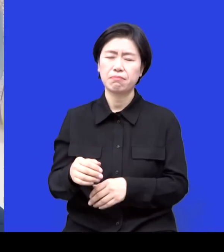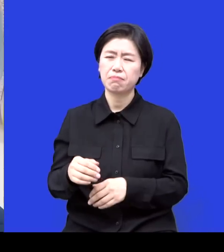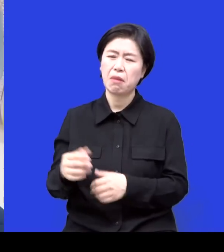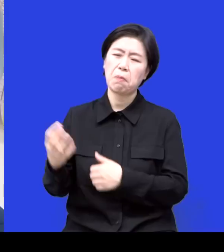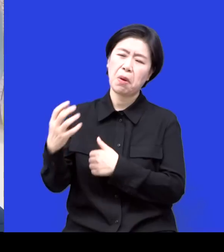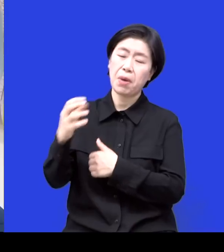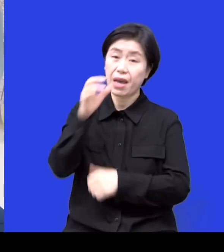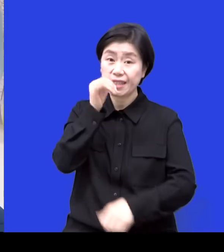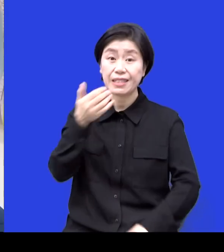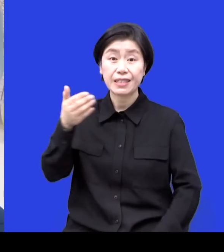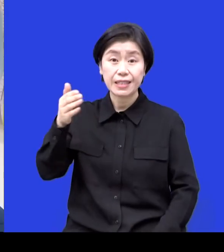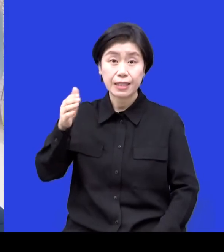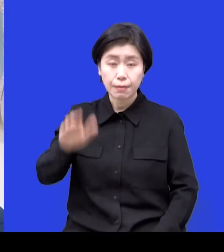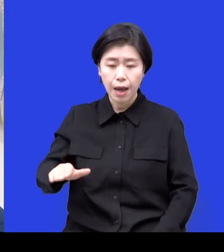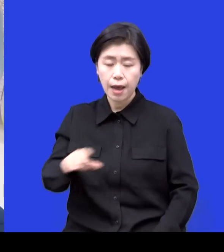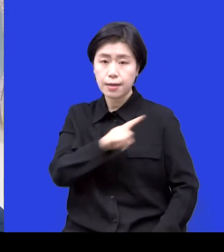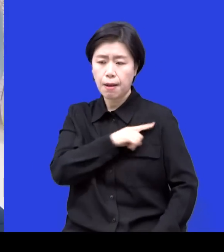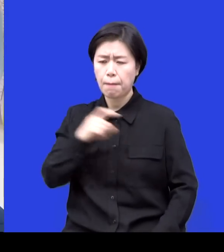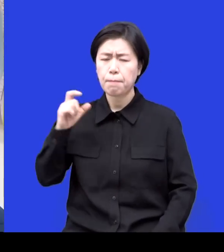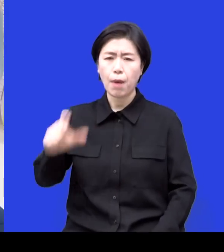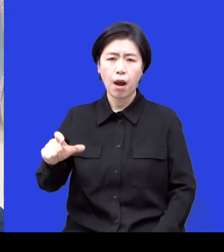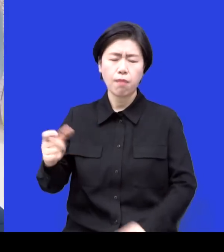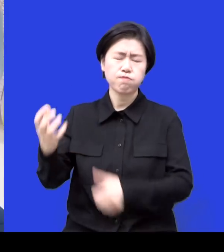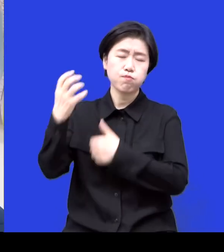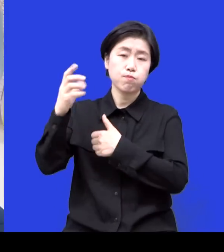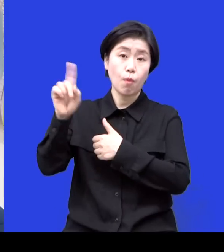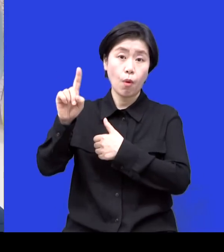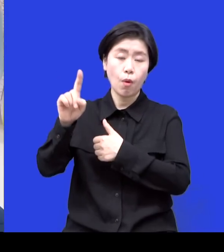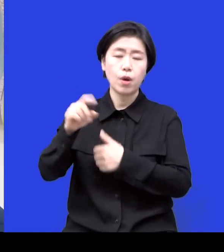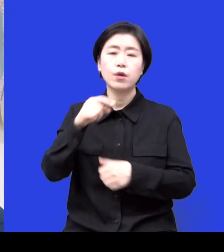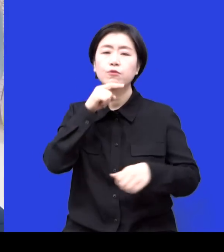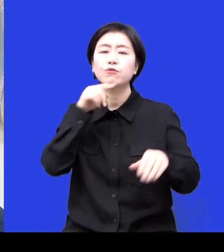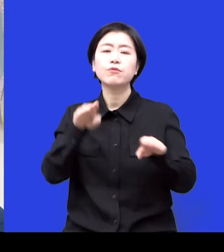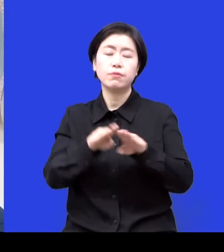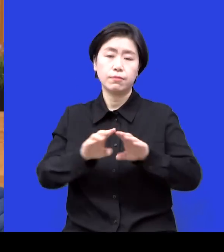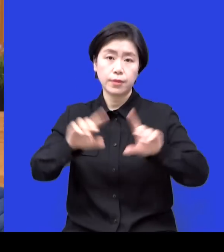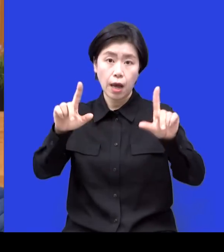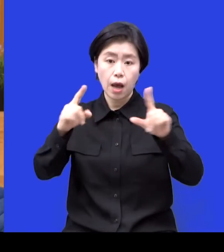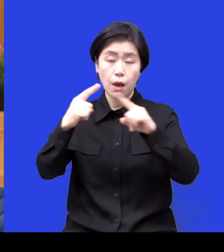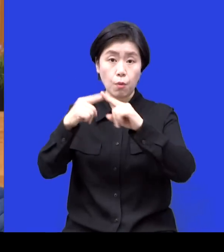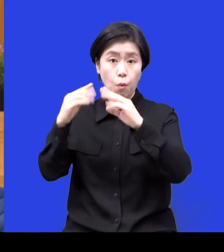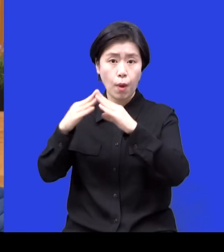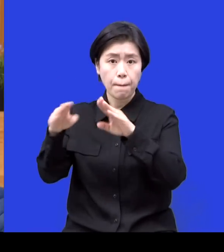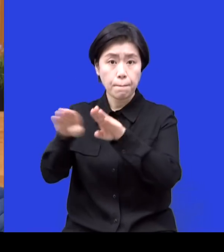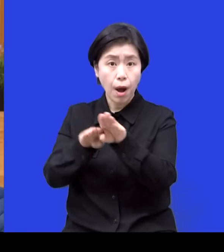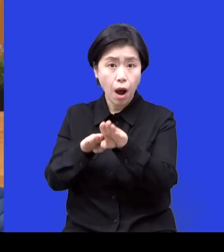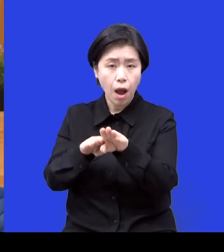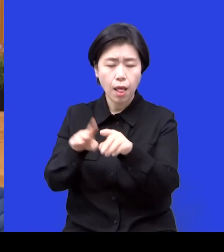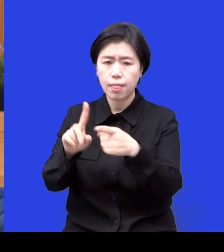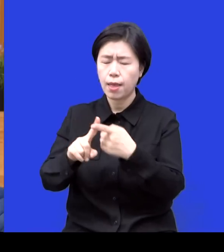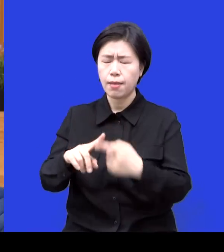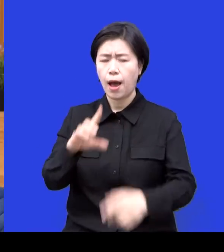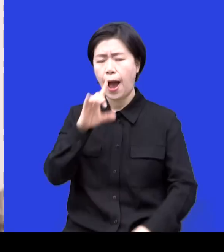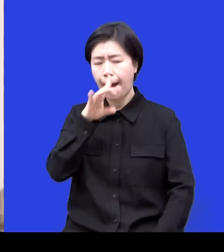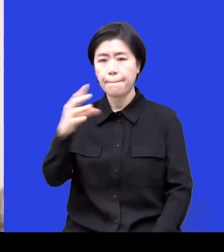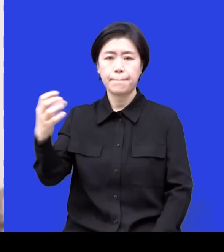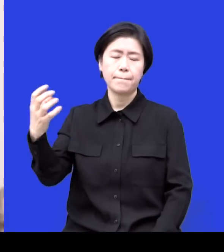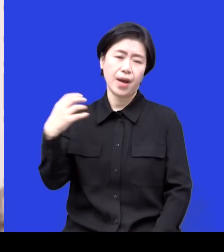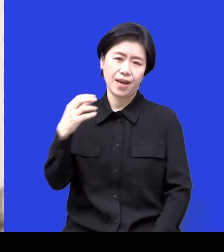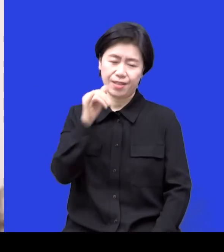주일 성수를 꼭 해야 되는 안 하면은 그것만 화를 내서요 다른 거 화를 하나 남으시는데 네 그런 식으로 해서 이제